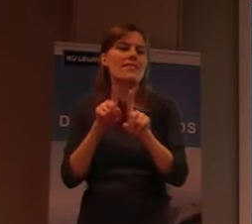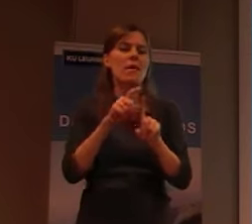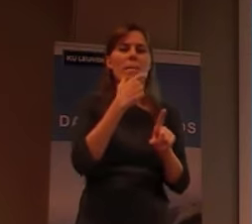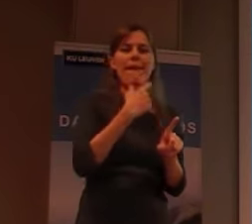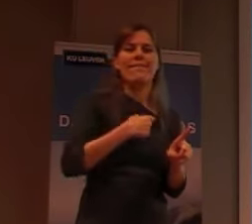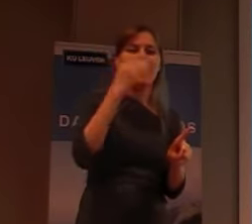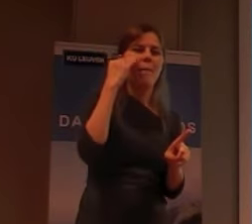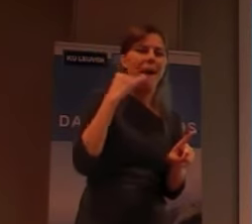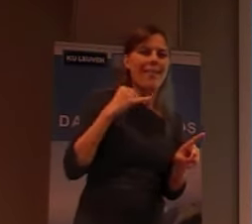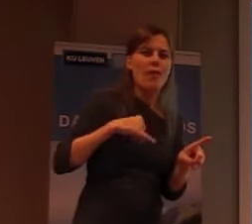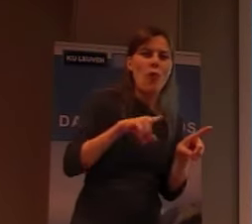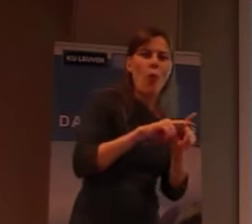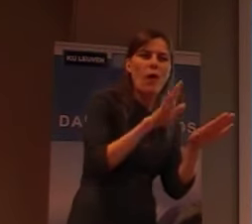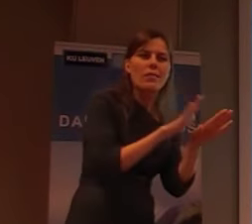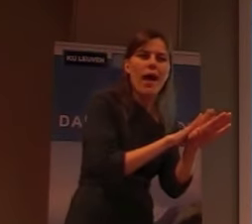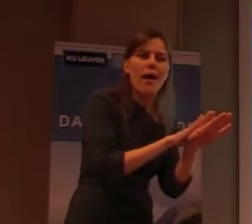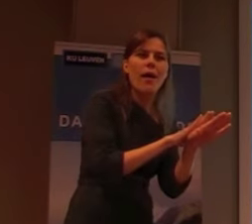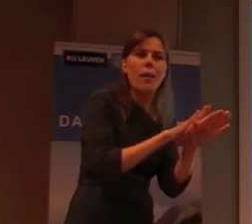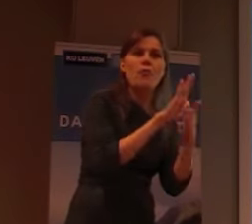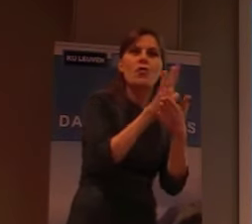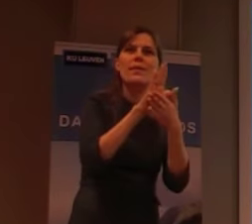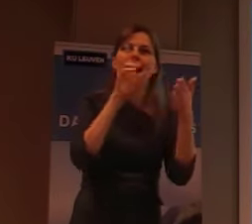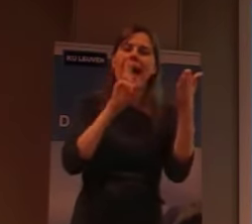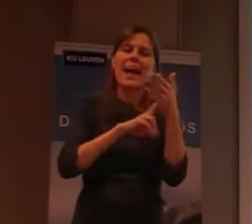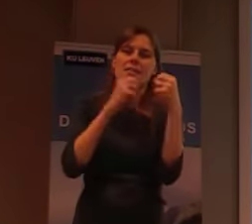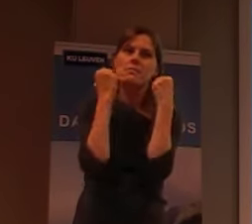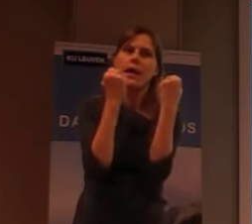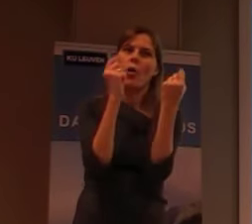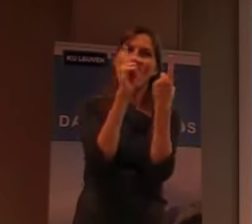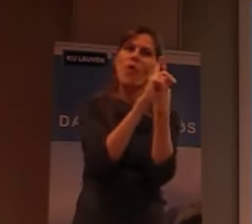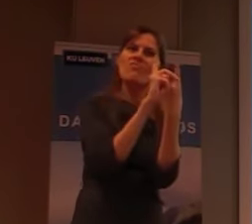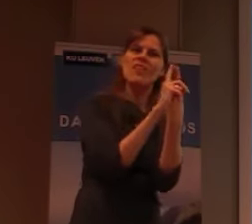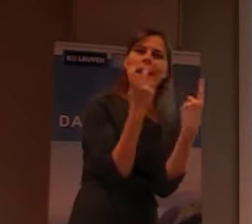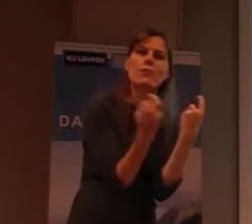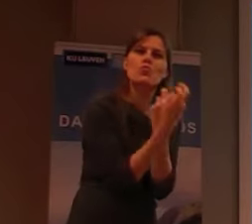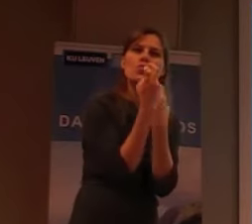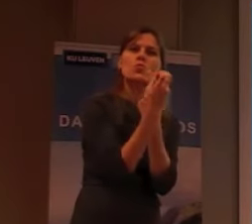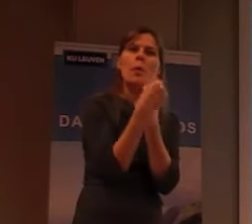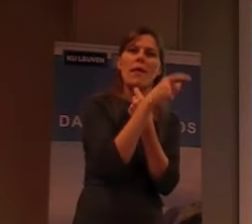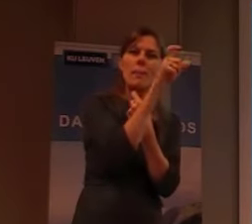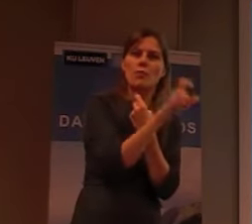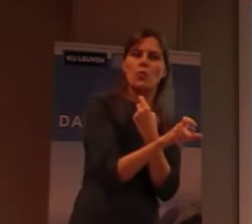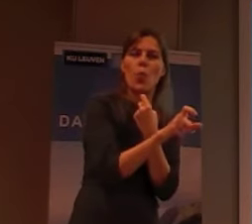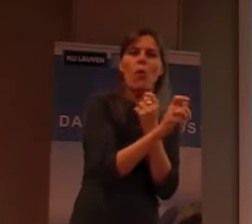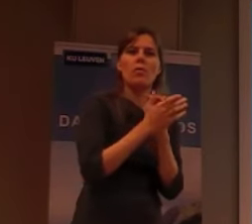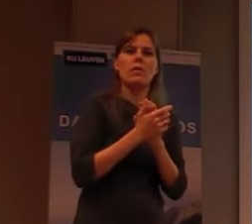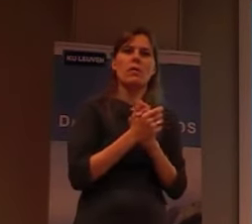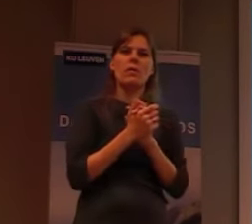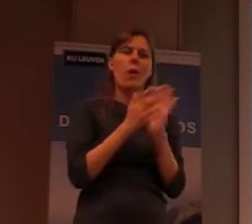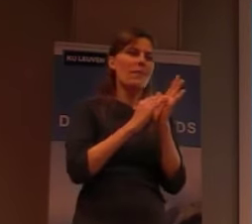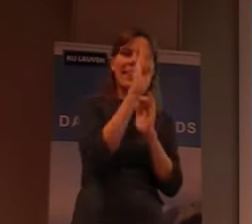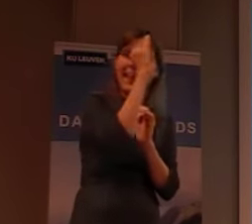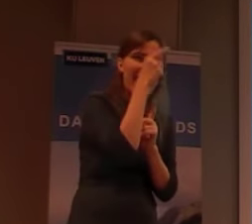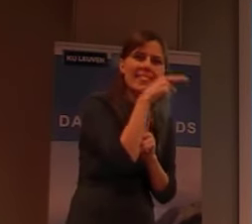heel, sterk contact opzoeken, met de mensen, of met het fenomeen, dat je niet kent.